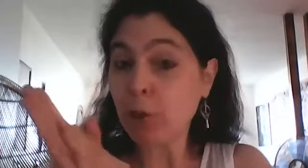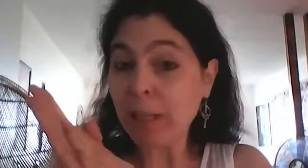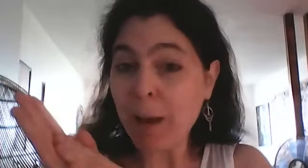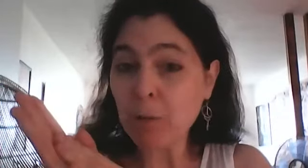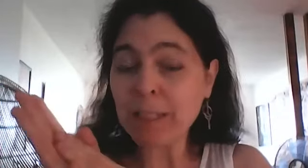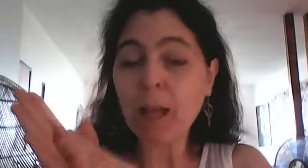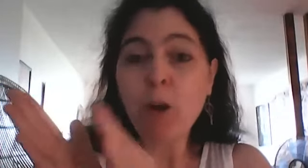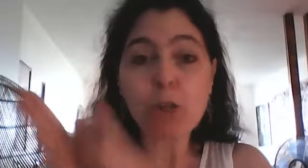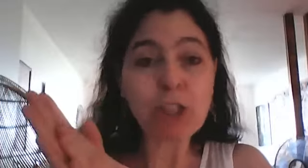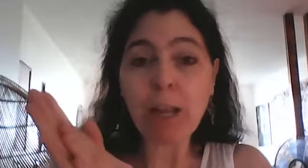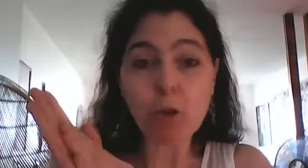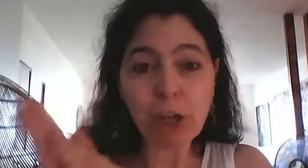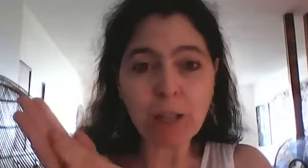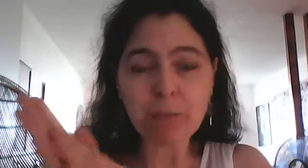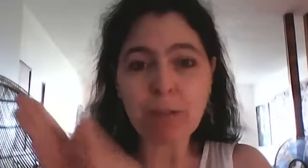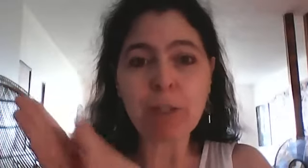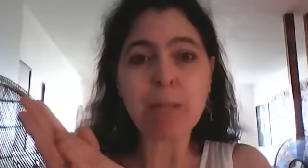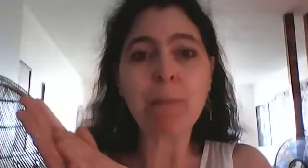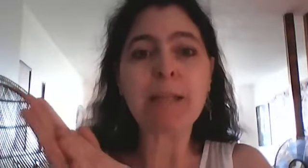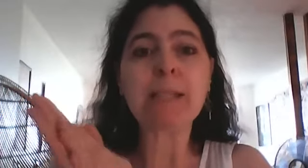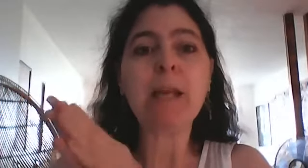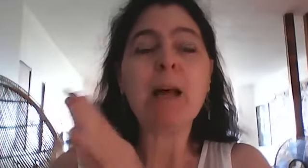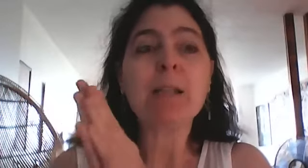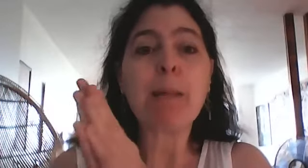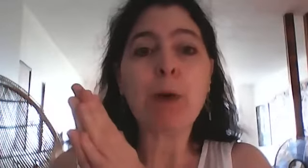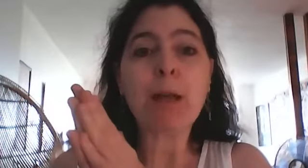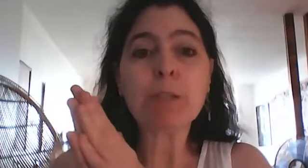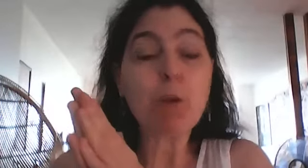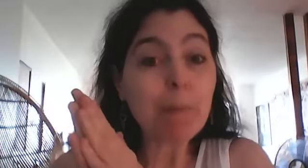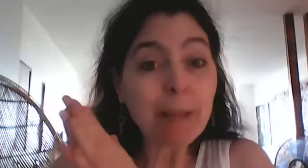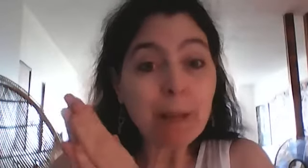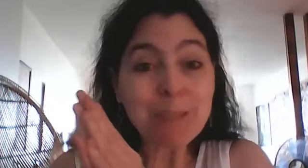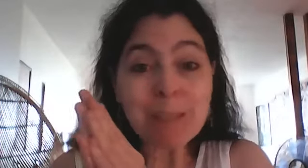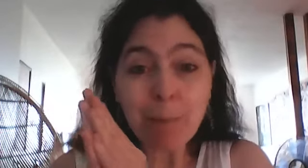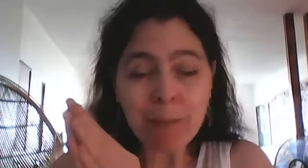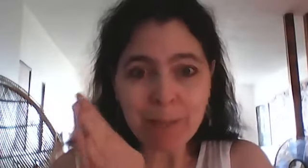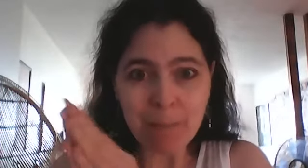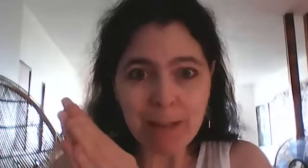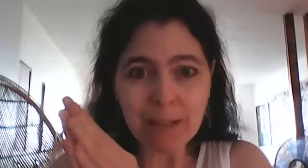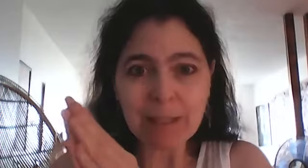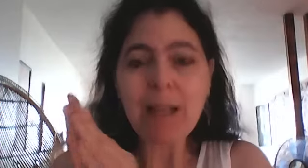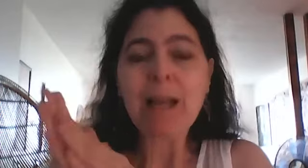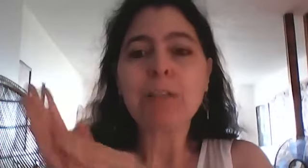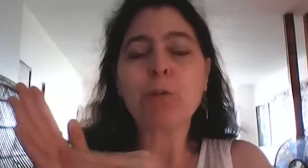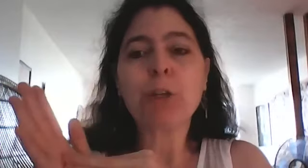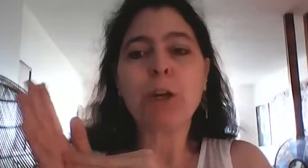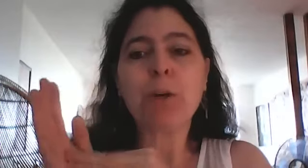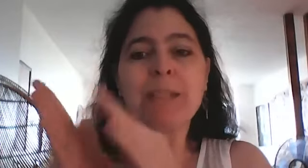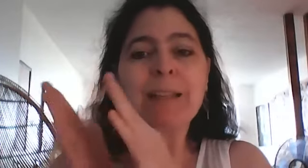un animal aussi un chien un chat si vous avez un animal blessé ça peut être aussi un bébé un petit bébé qui est malade donc cette